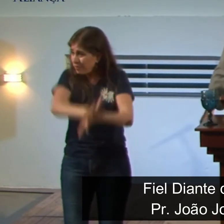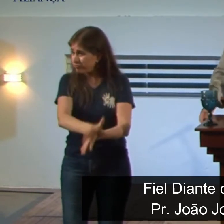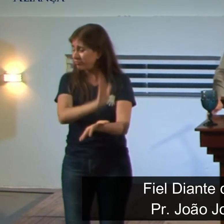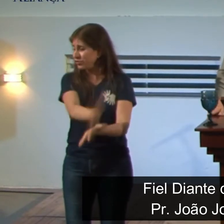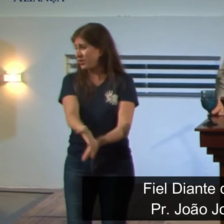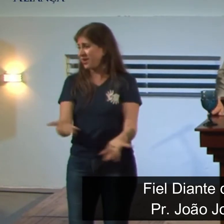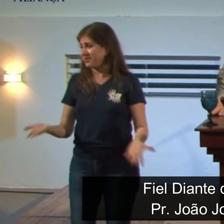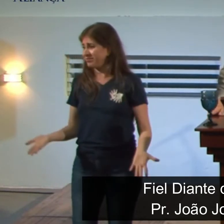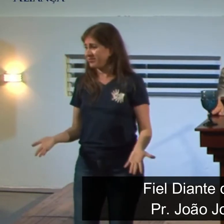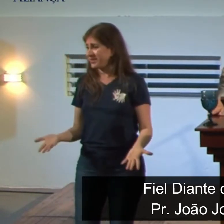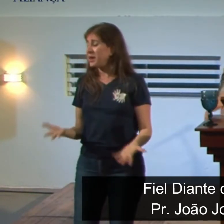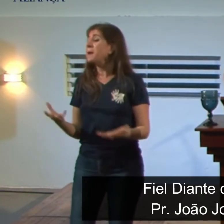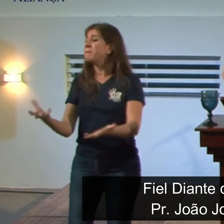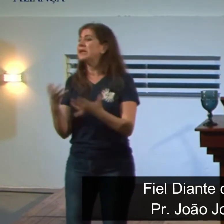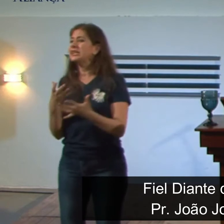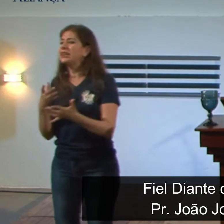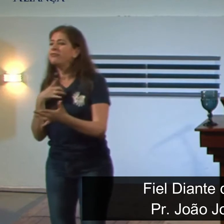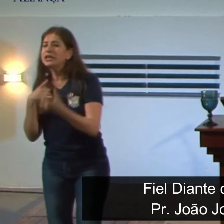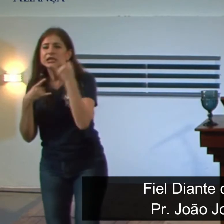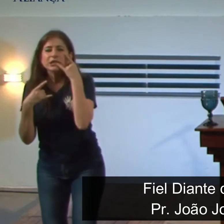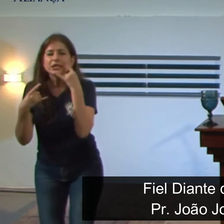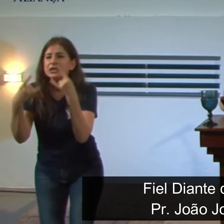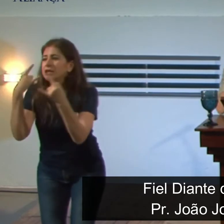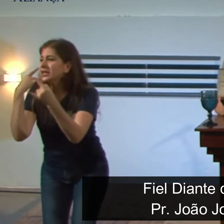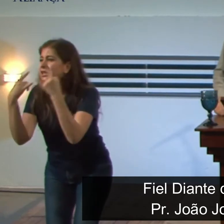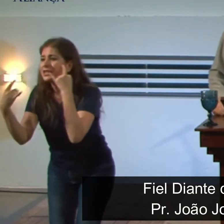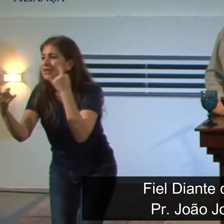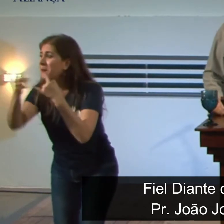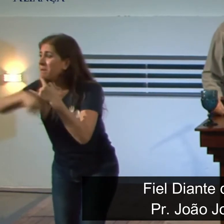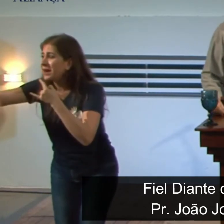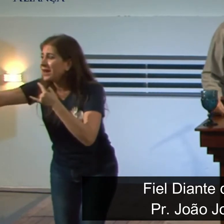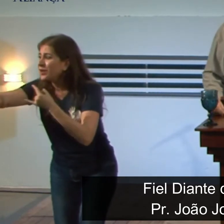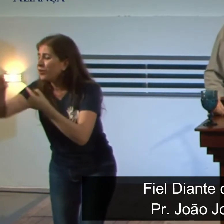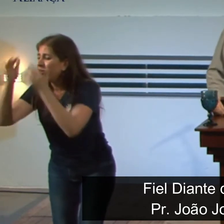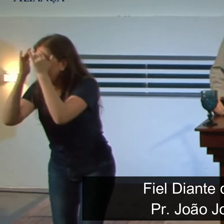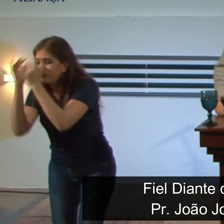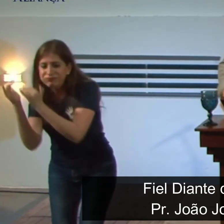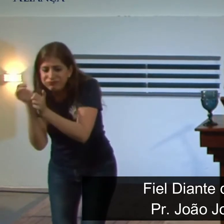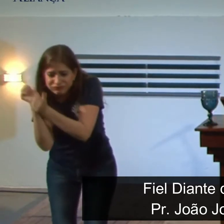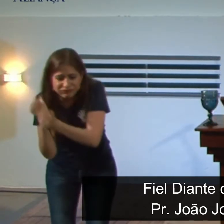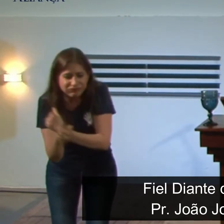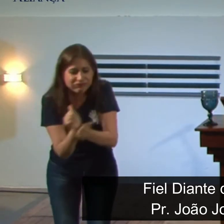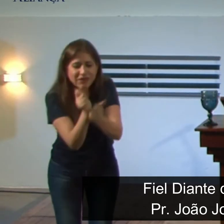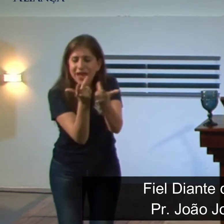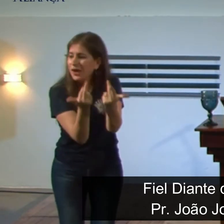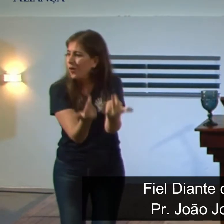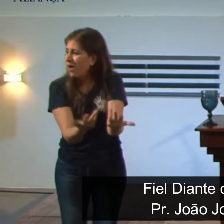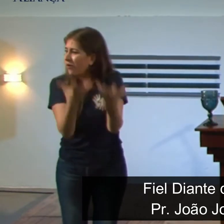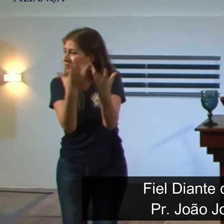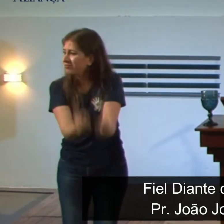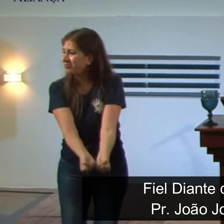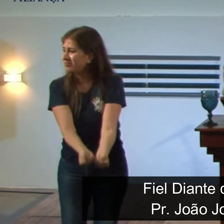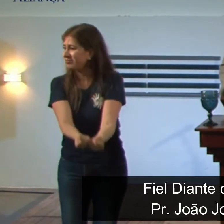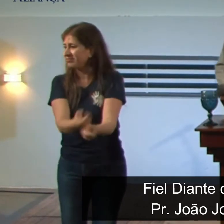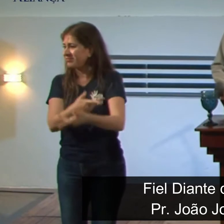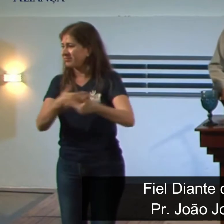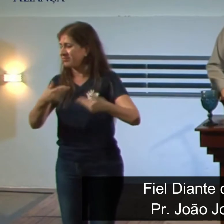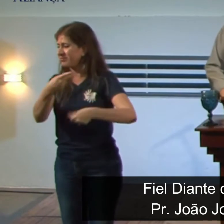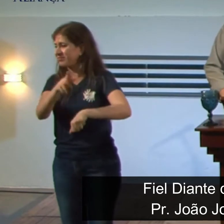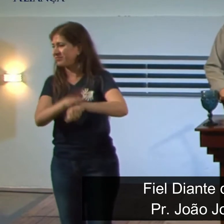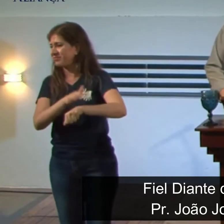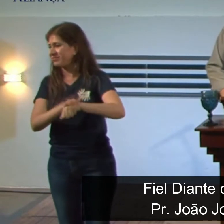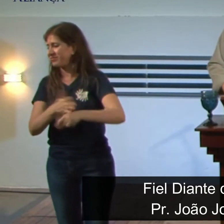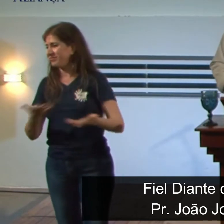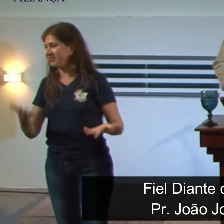cativo ainda com ele, entenda isso, vale a pena ser fiel, vale a pena dar vida pelo evangelho,